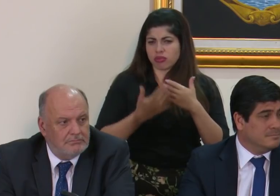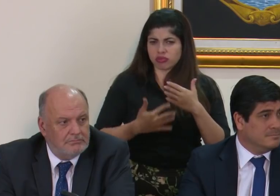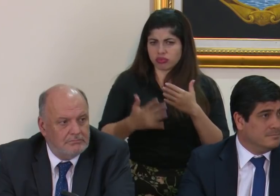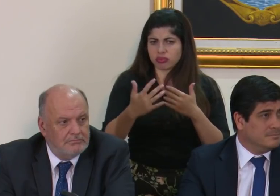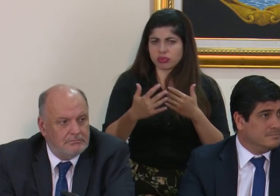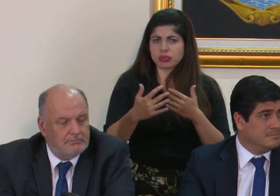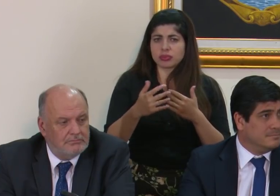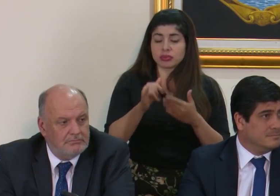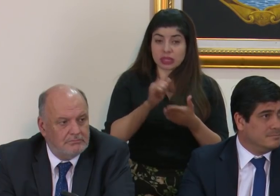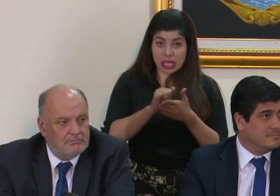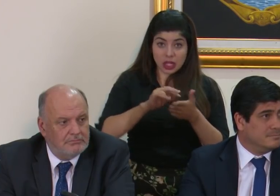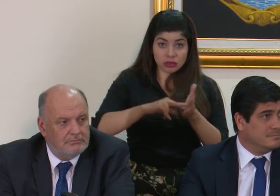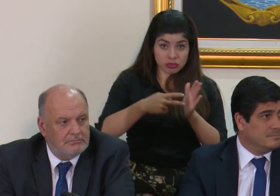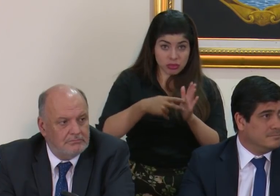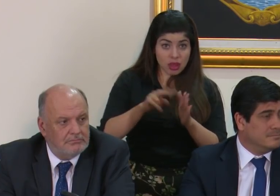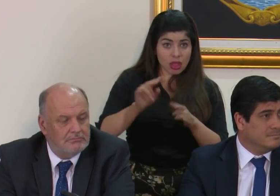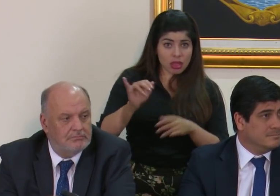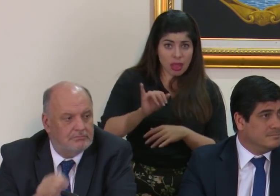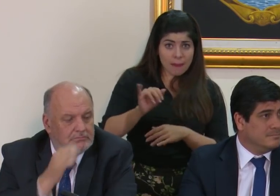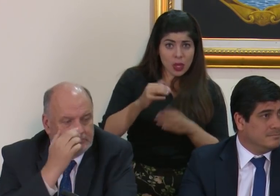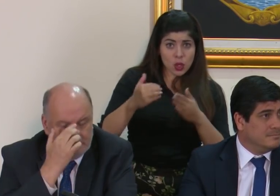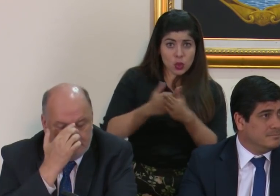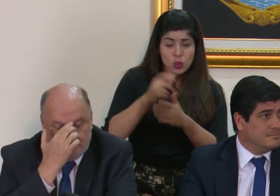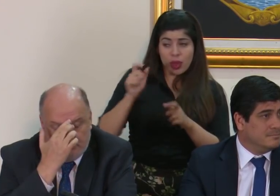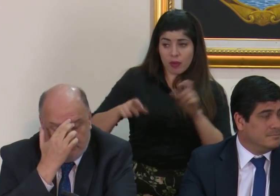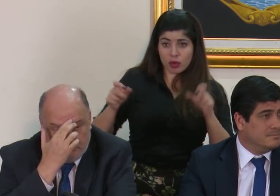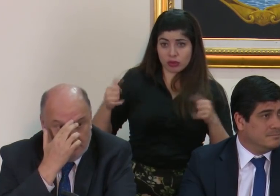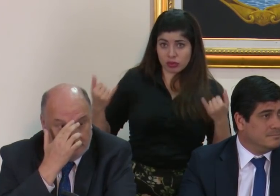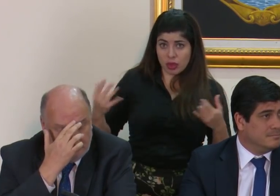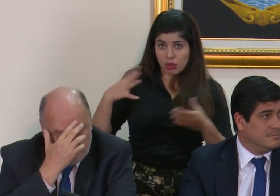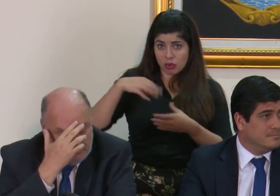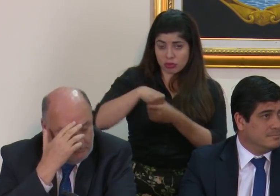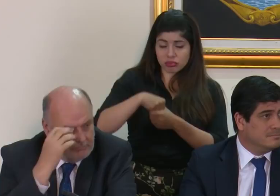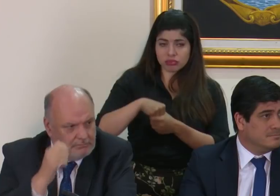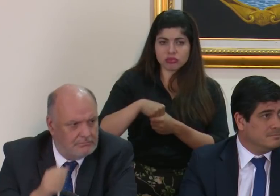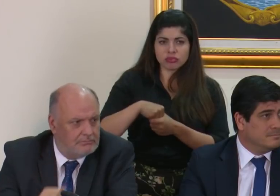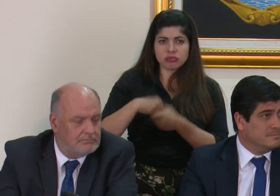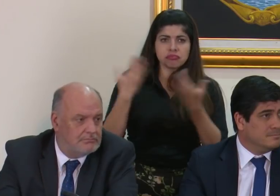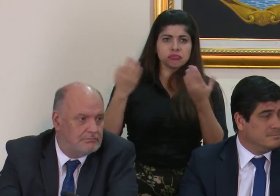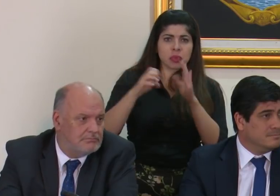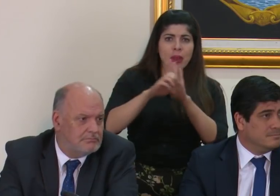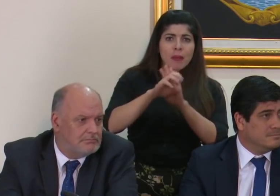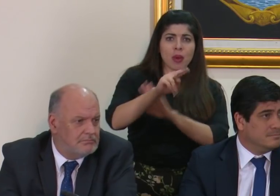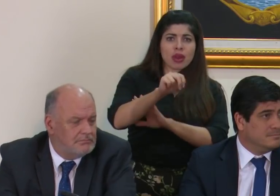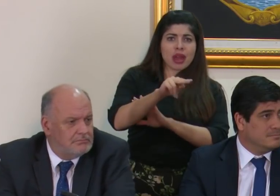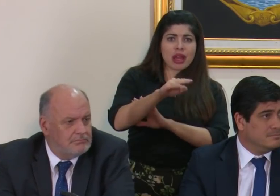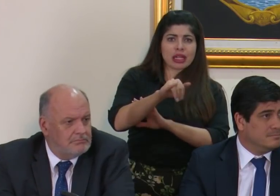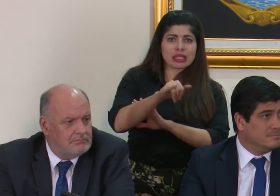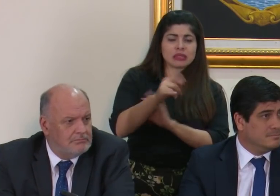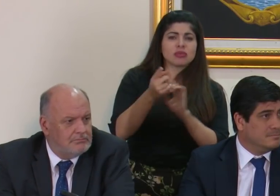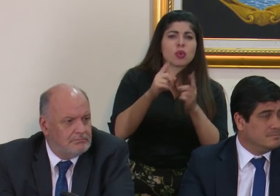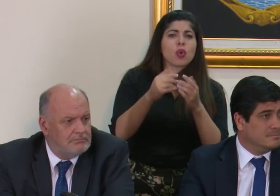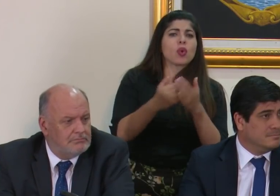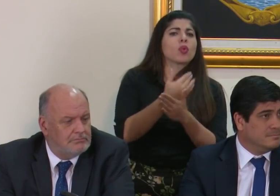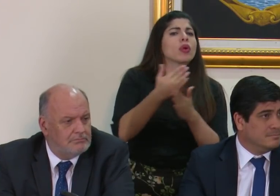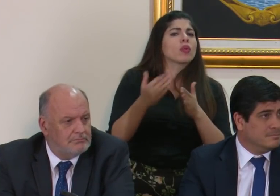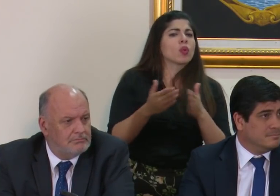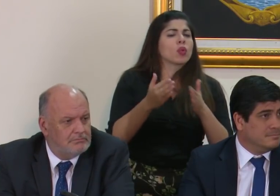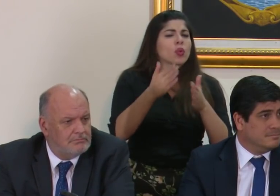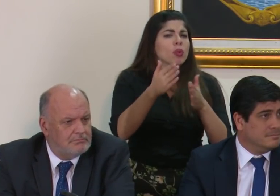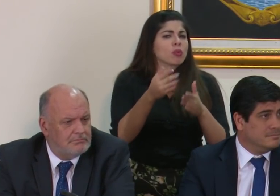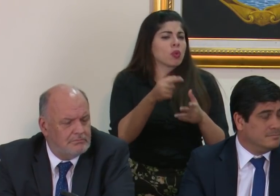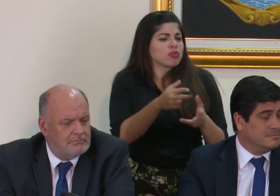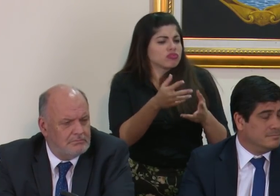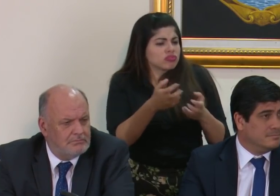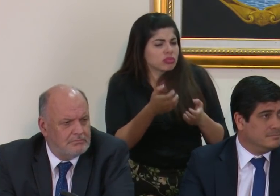Y eso involucra también a los nuevos jerarcas que están designados, por ejemplo, a doña Nancy, y cuál es ese nuevo rumbo o rumbo